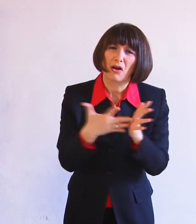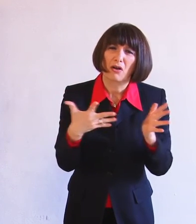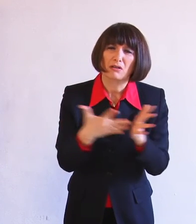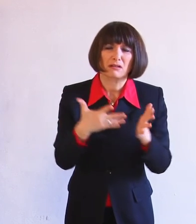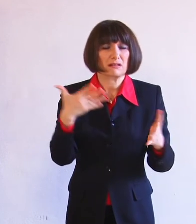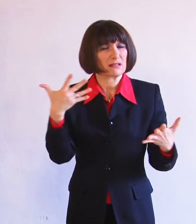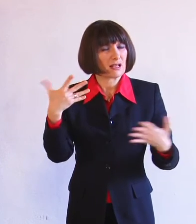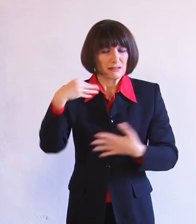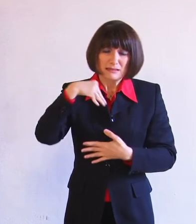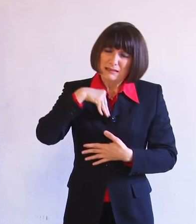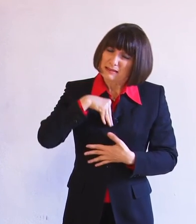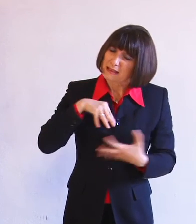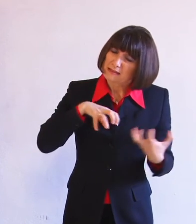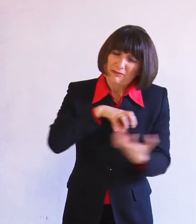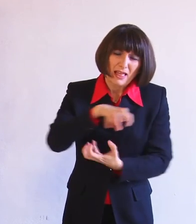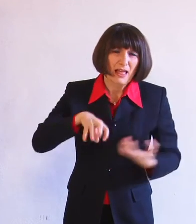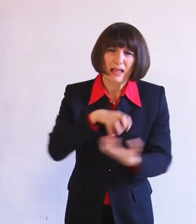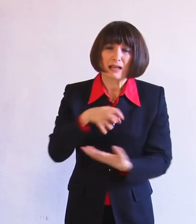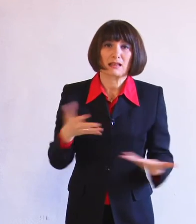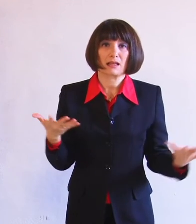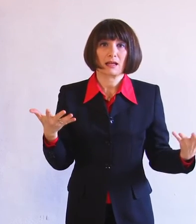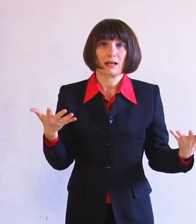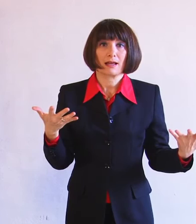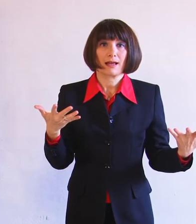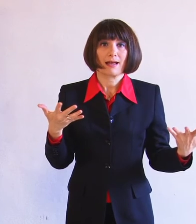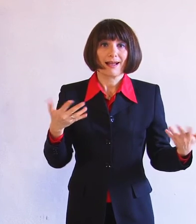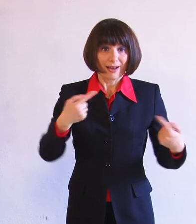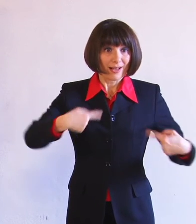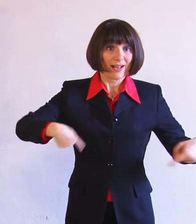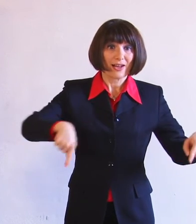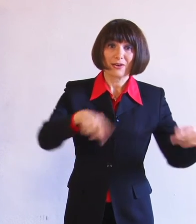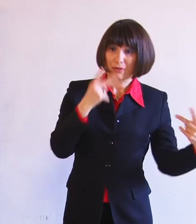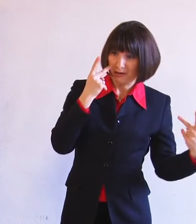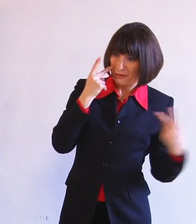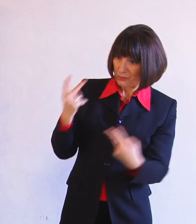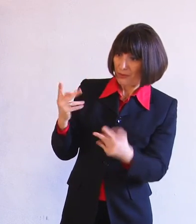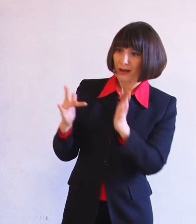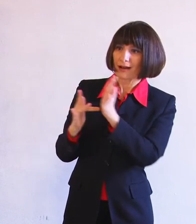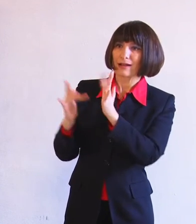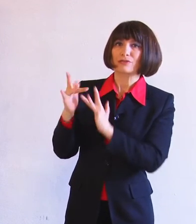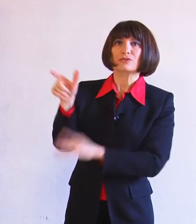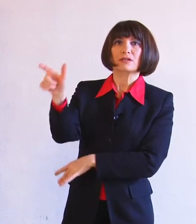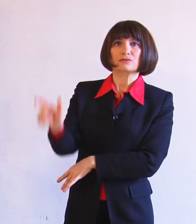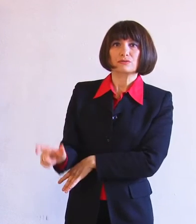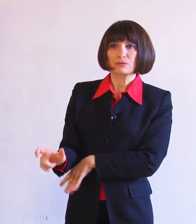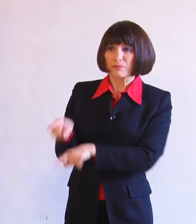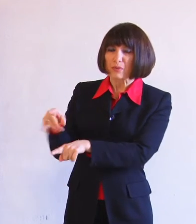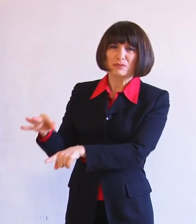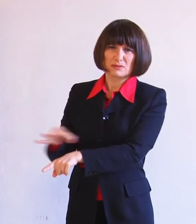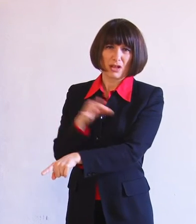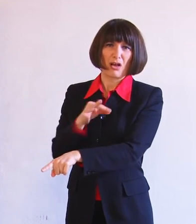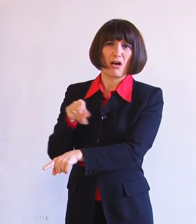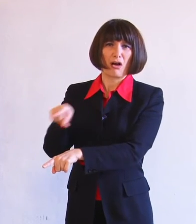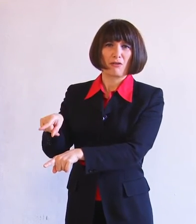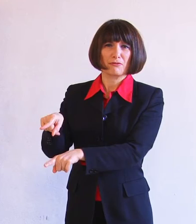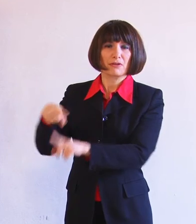ferite. Ecco, se noi volgiamo il nostro sguardo a Cristo sofferente, a Cristo